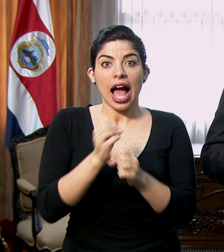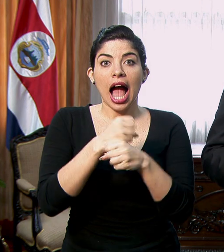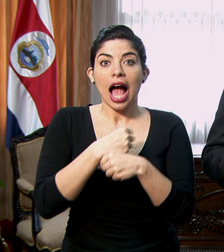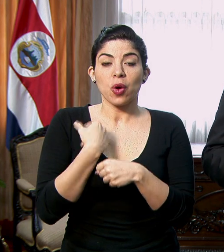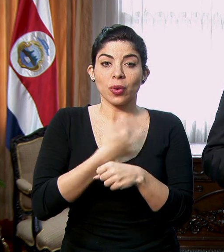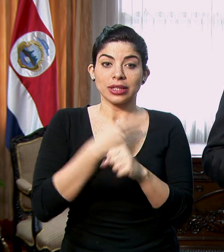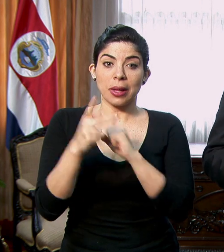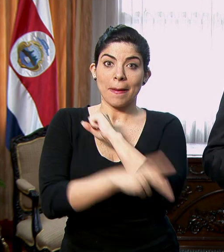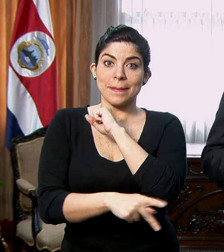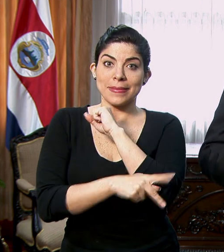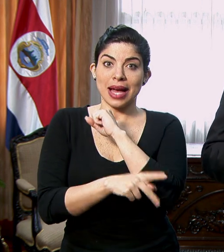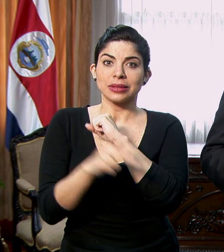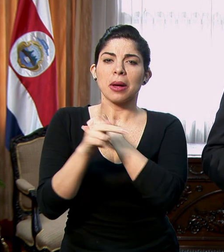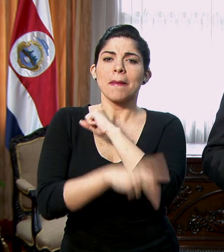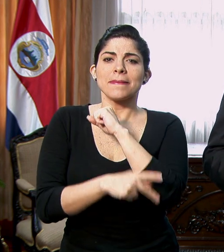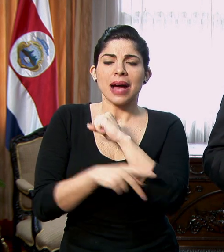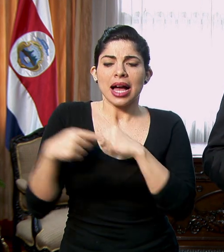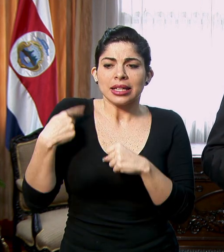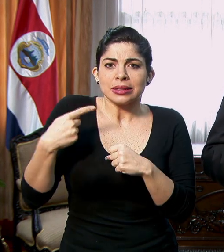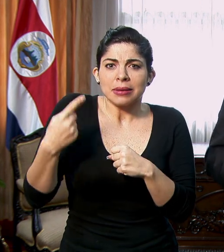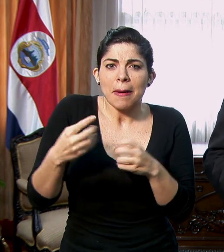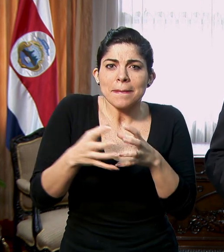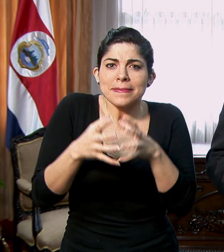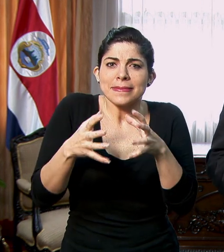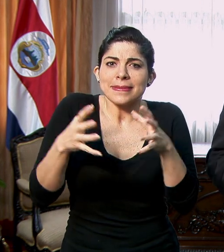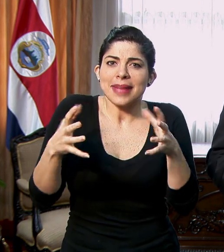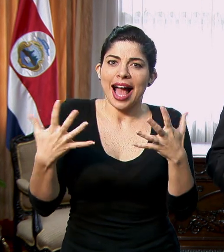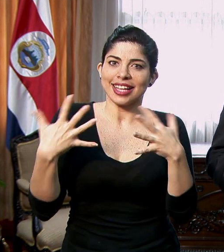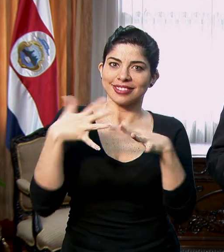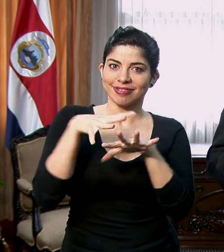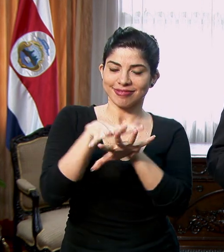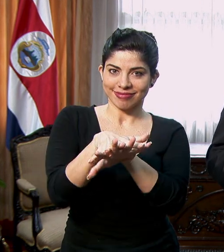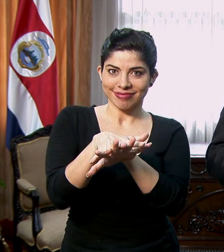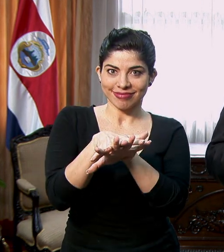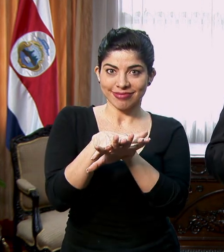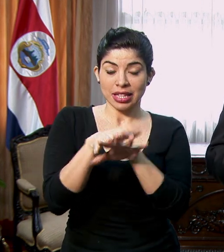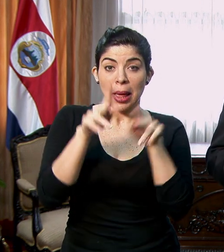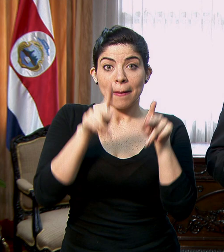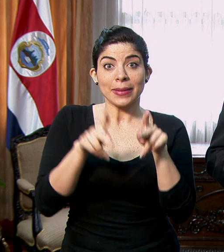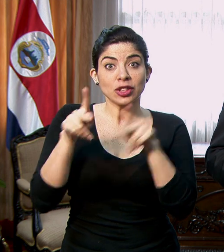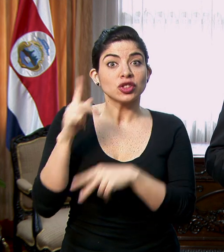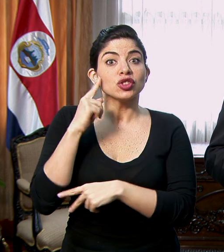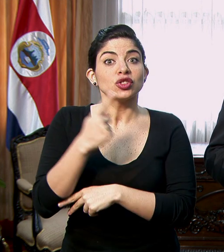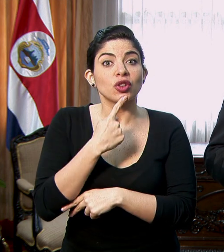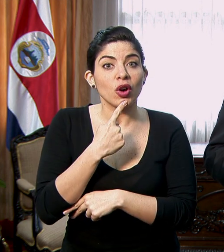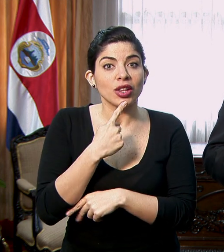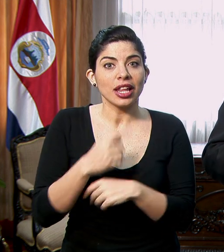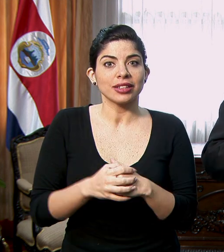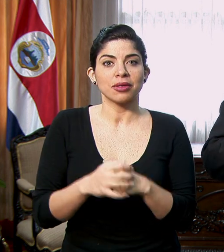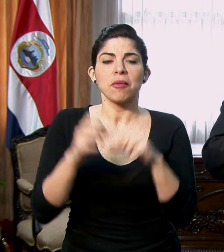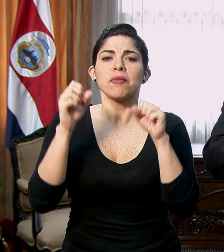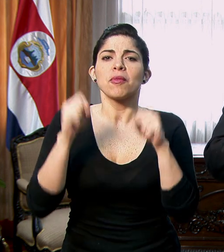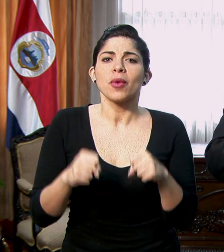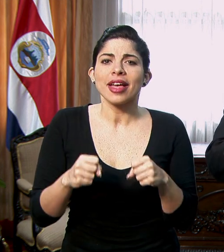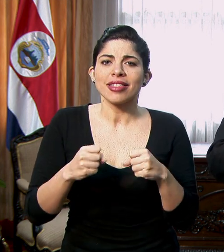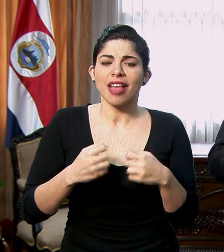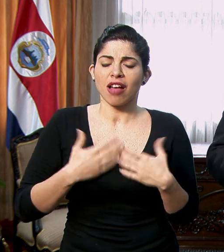país sea un país cada vez más inclusivo, en donde las personas sordas puedan dar cumplimiento